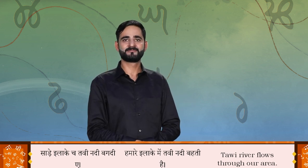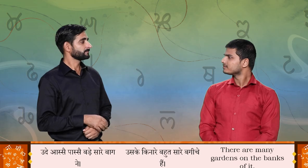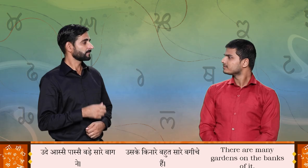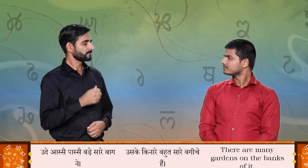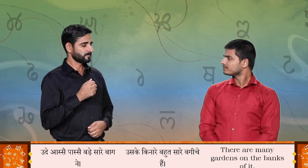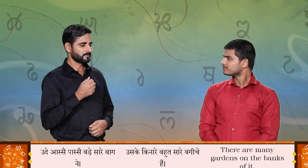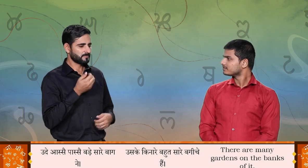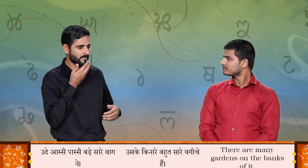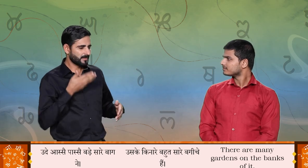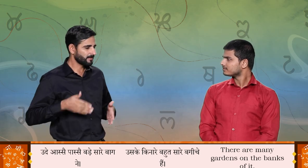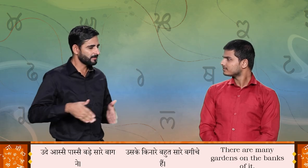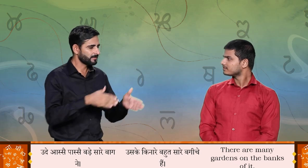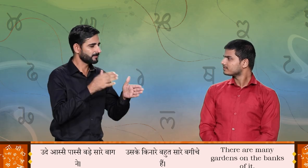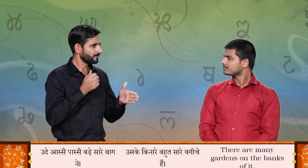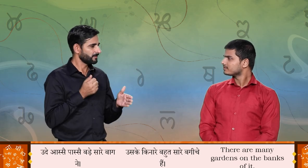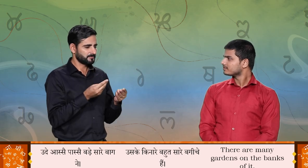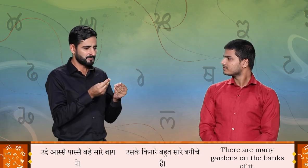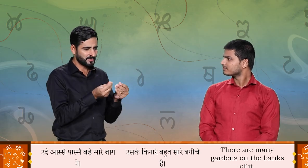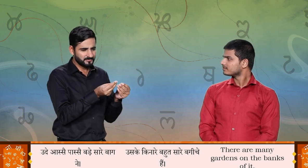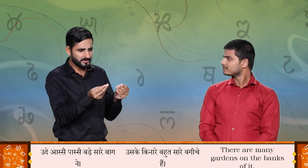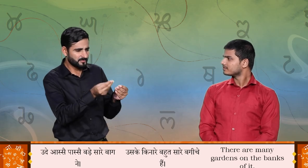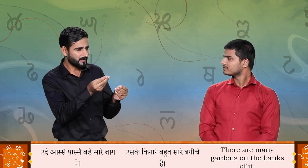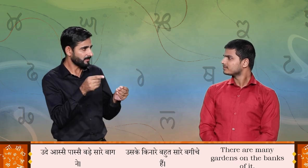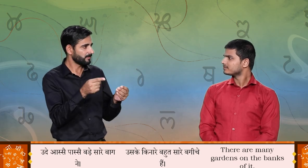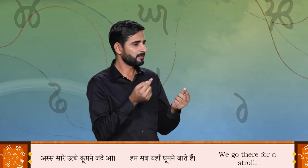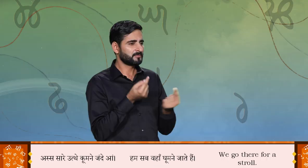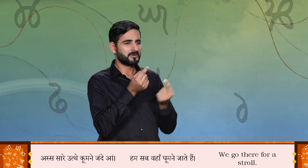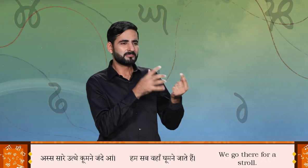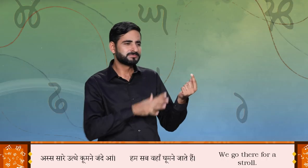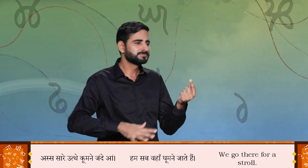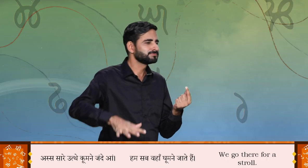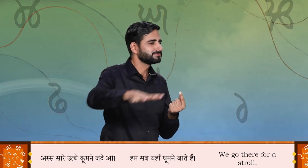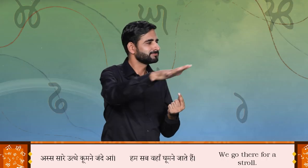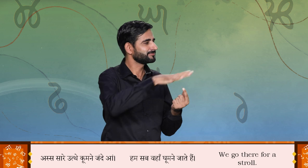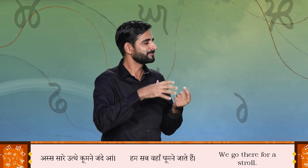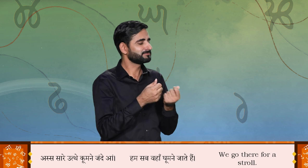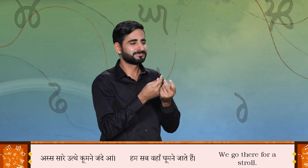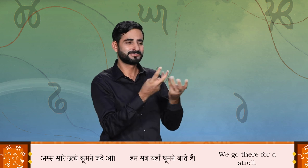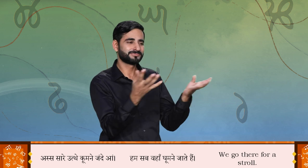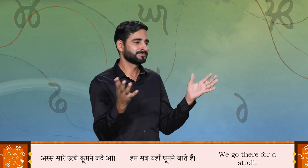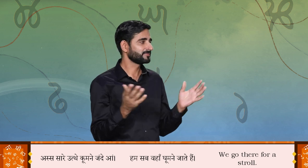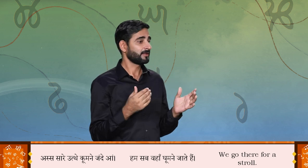उदे आस से पासे बड़े सारे बागने आस सारे उथे कुमने जन्दे यां